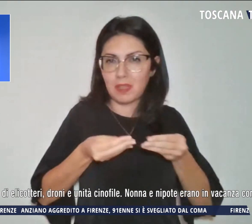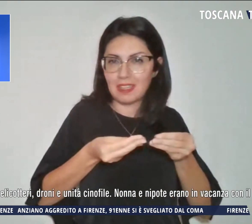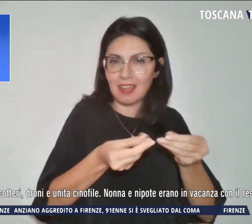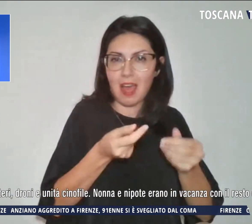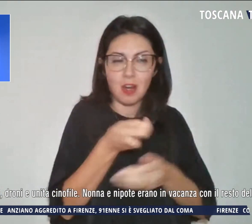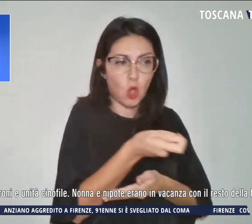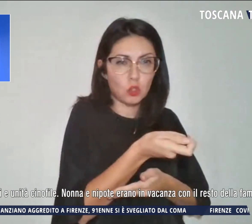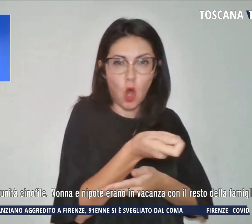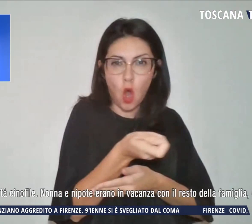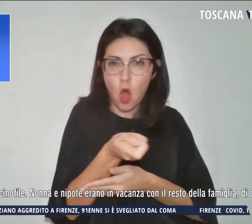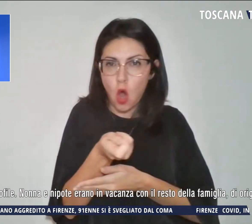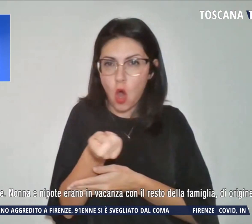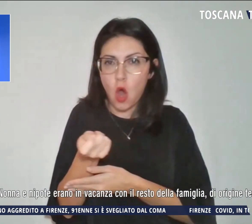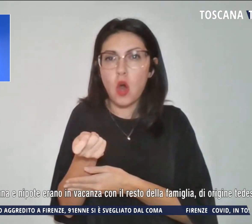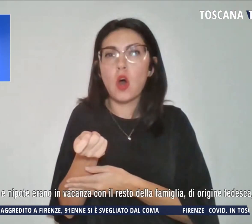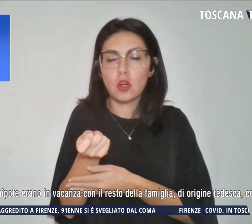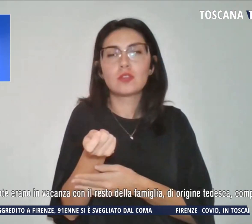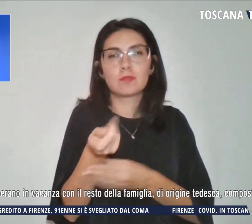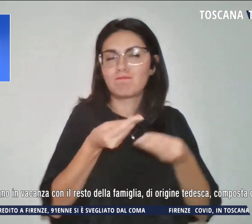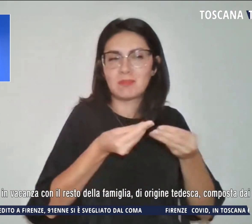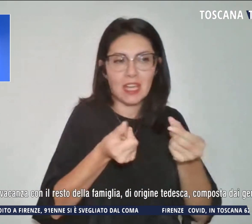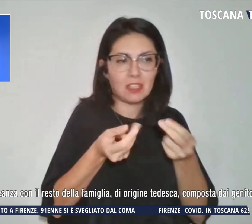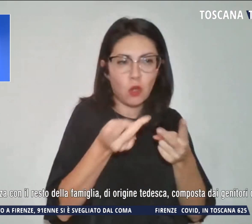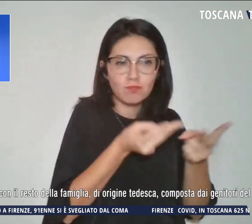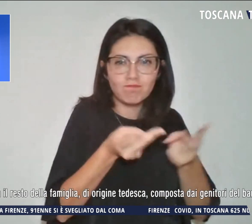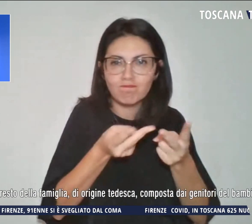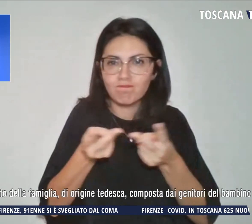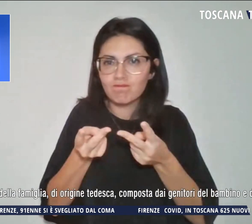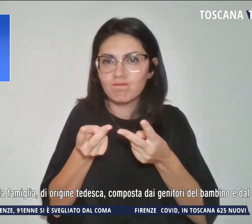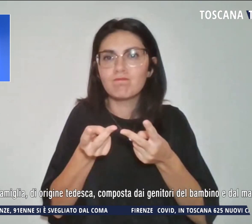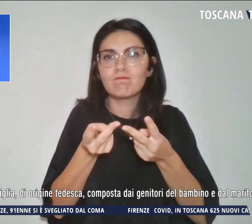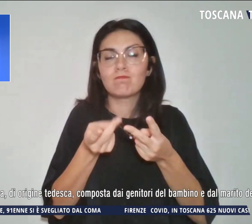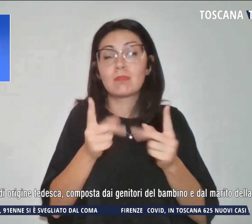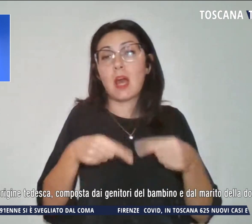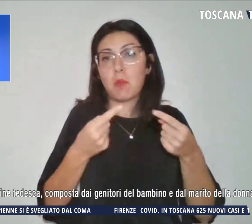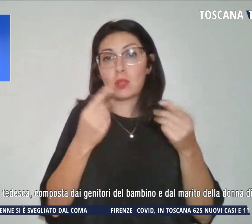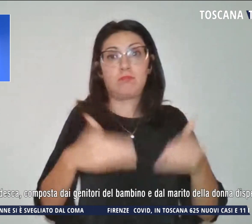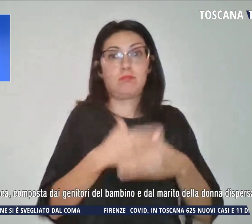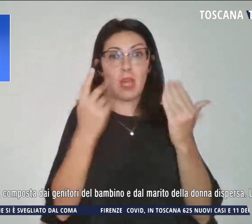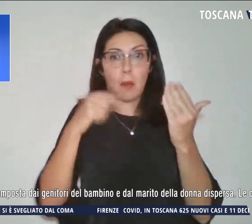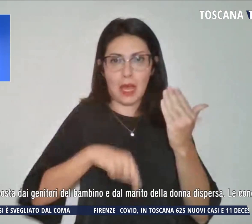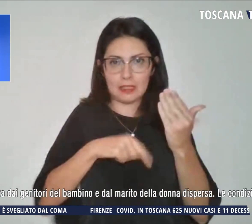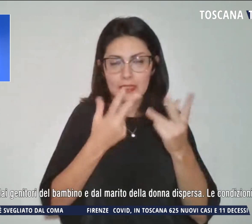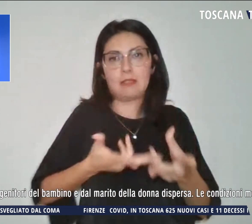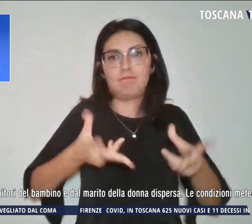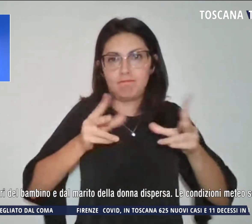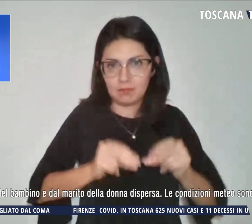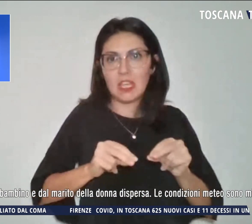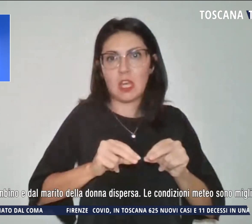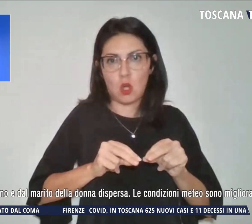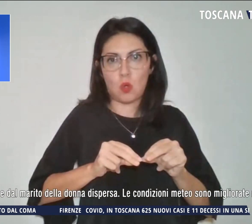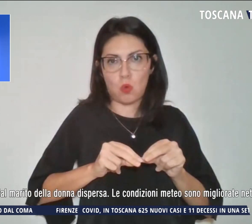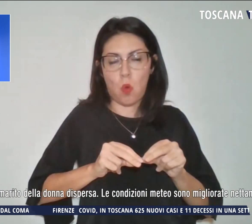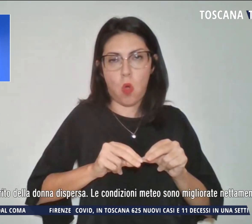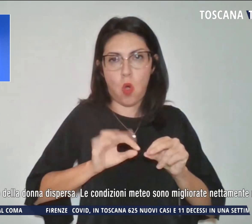perlustrato il territorio ma da stamani si è riattivato il dispositivo con oltre un